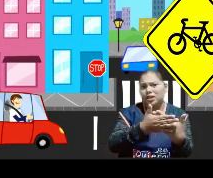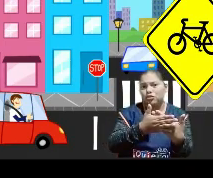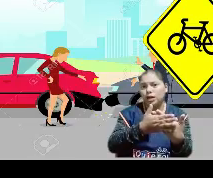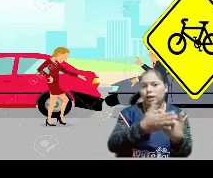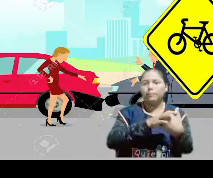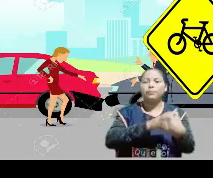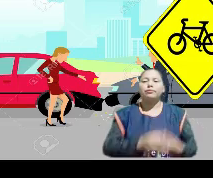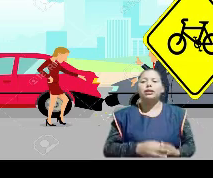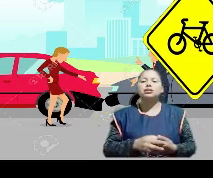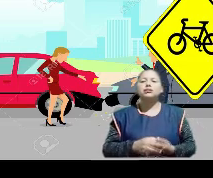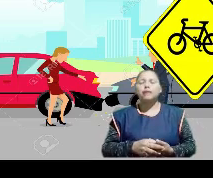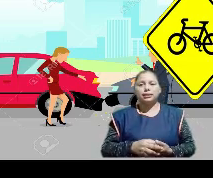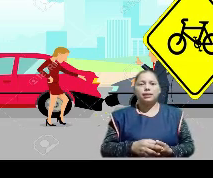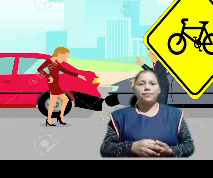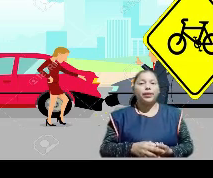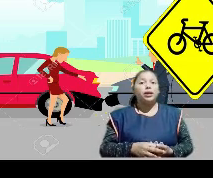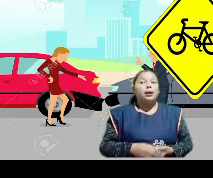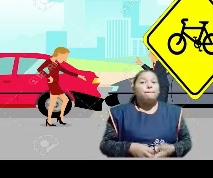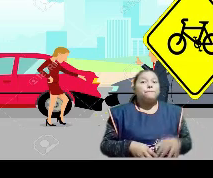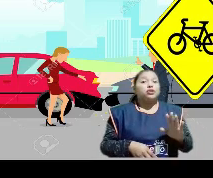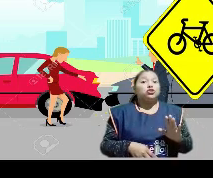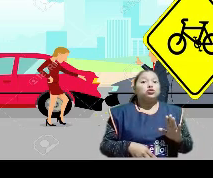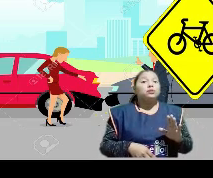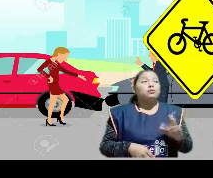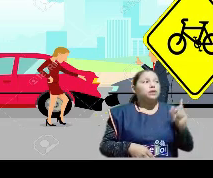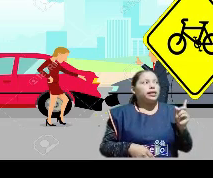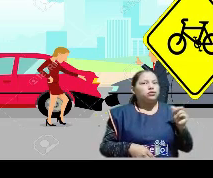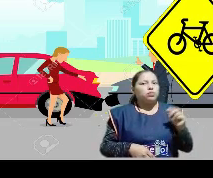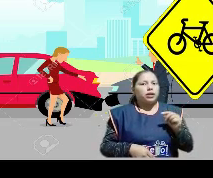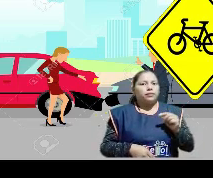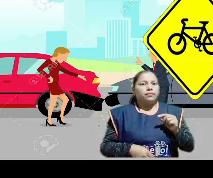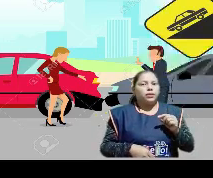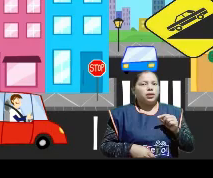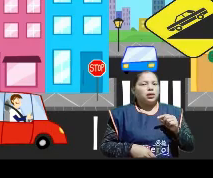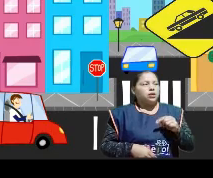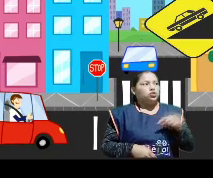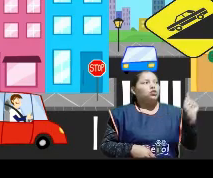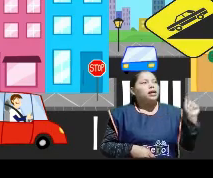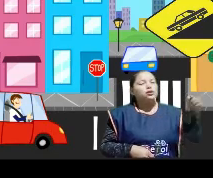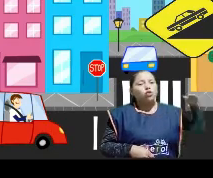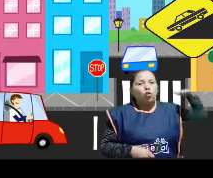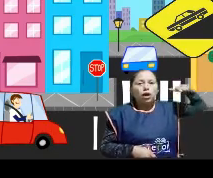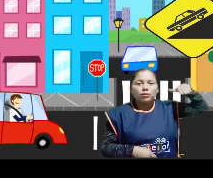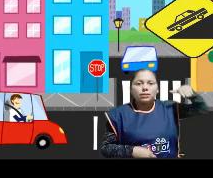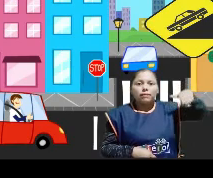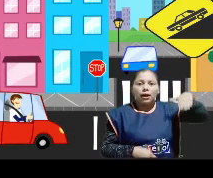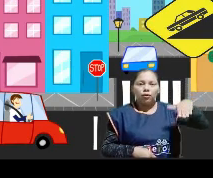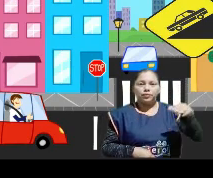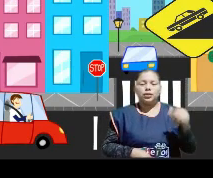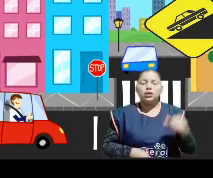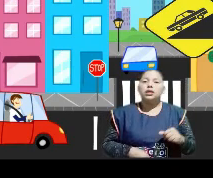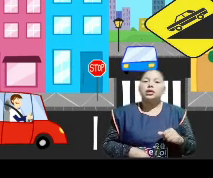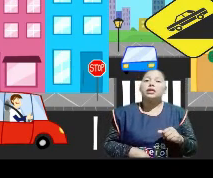y pueden chocar. ¿Verdad, chicos? ¡Excelente! Pero si nosotros vemos esto, miren. Son rayas con un carro hacia